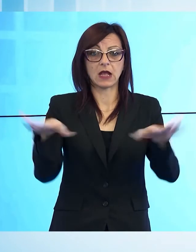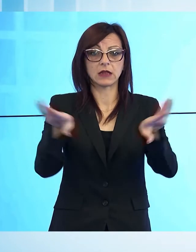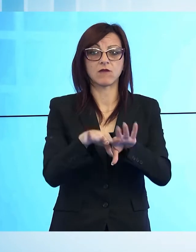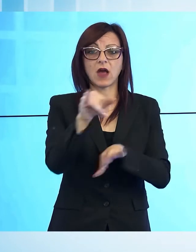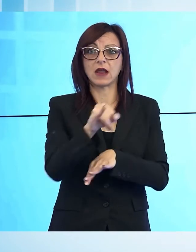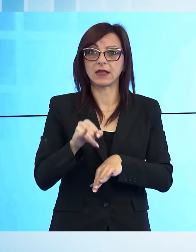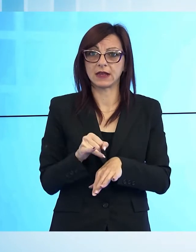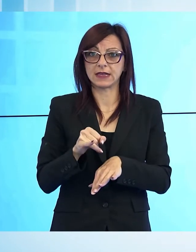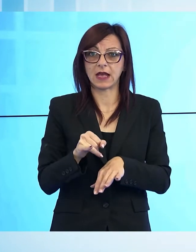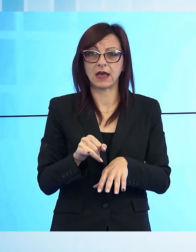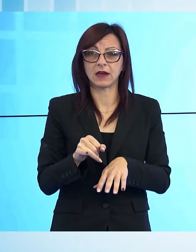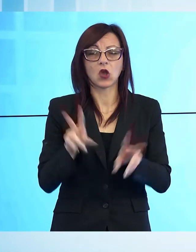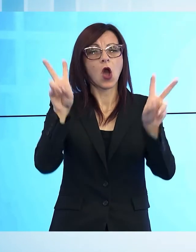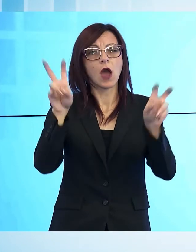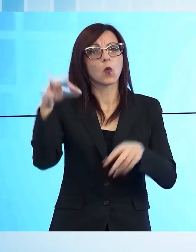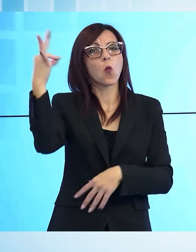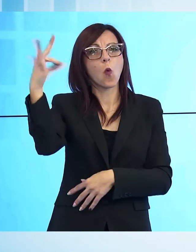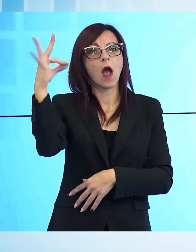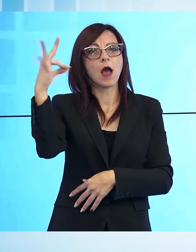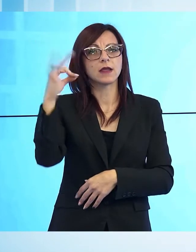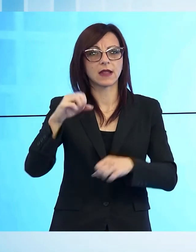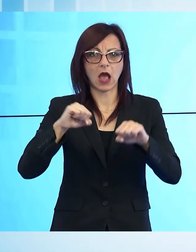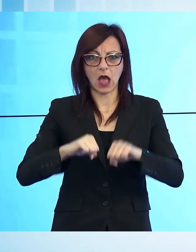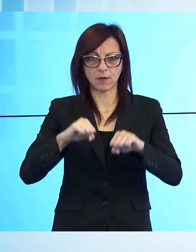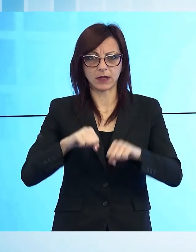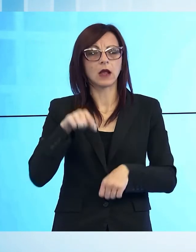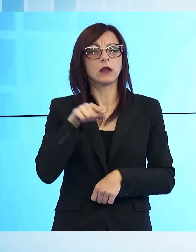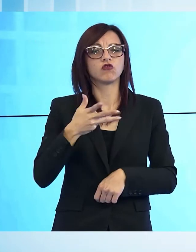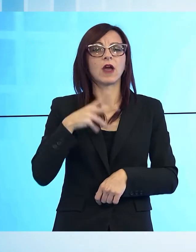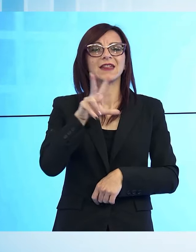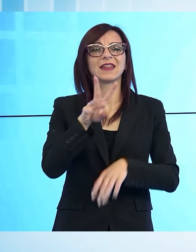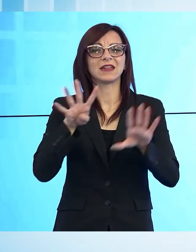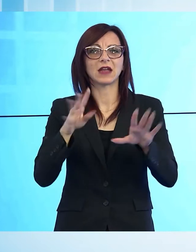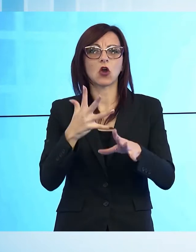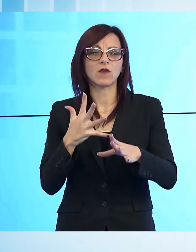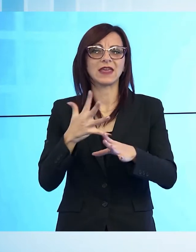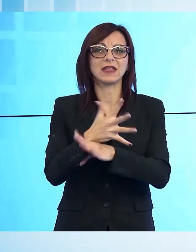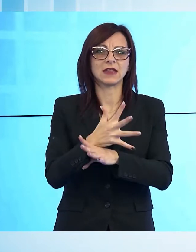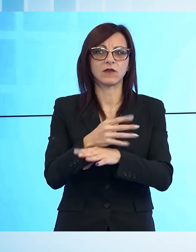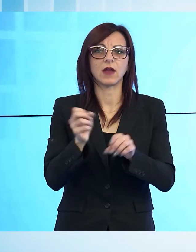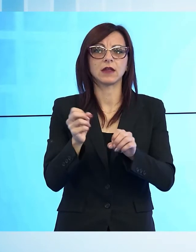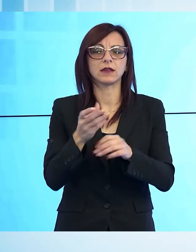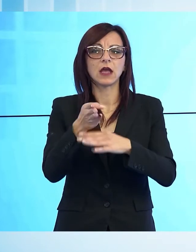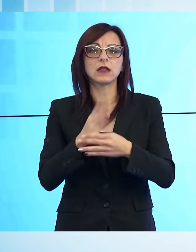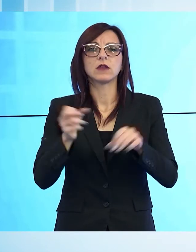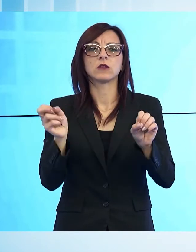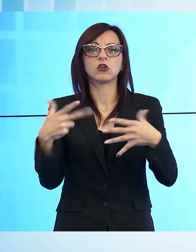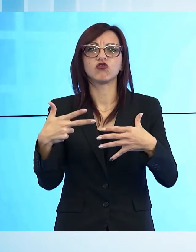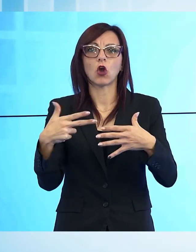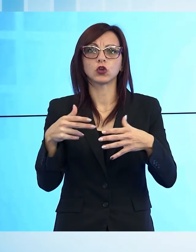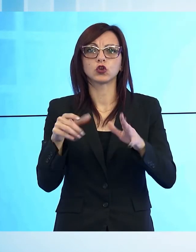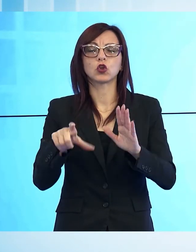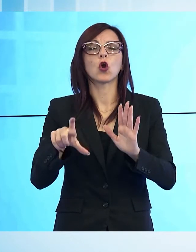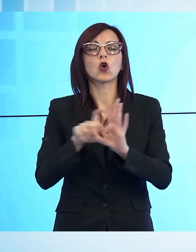di un progetto molto ampio che complessivamente interessa 39 singoli interventi spalmati su 18 comuni della valle, che in modo unitario hanno